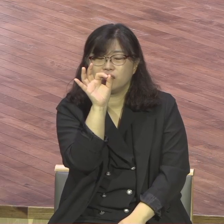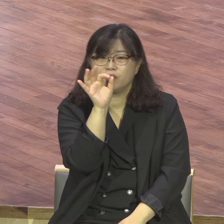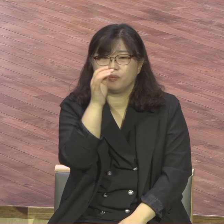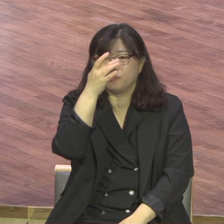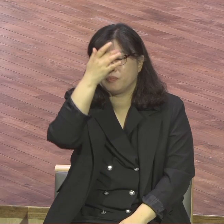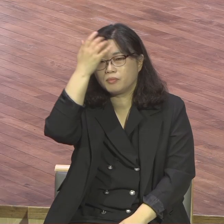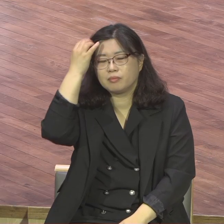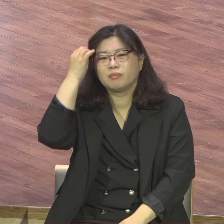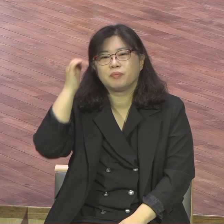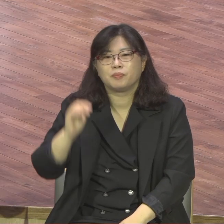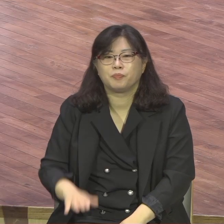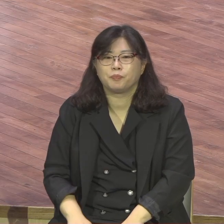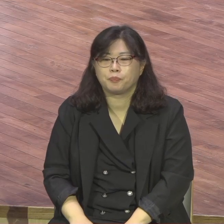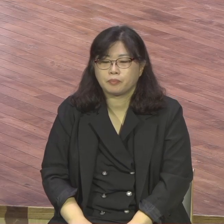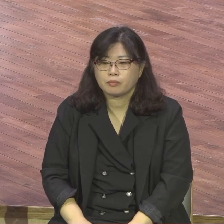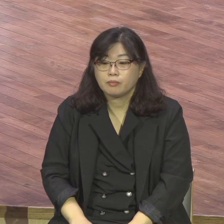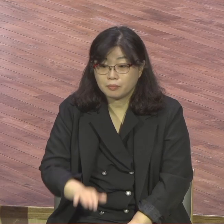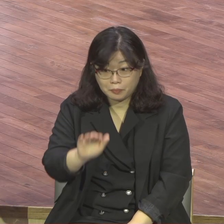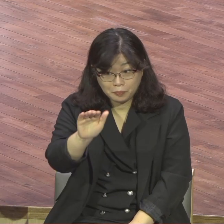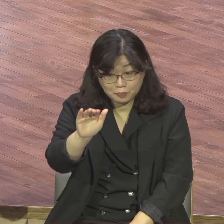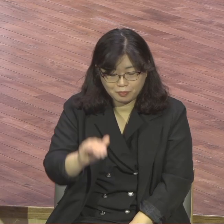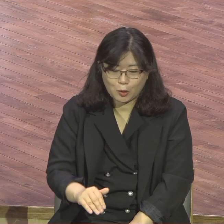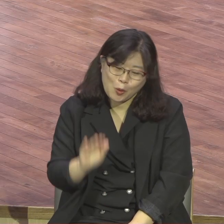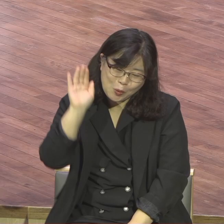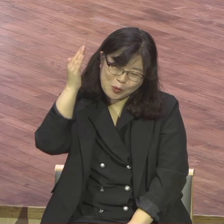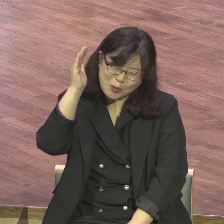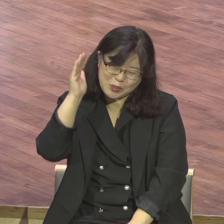70인 제자는요 억지로 찾는 게 아니에요